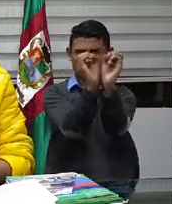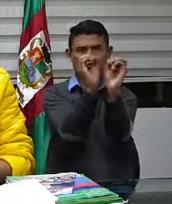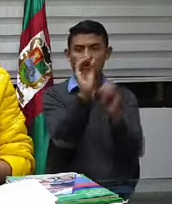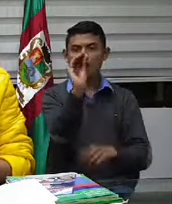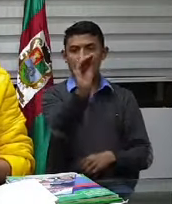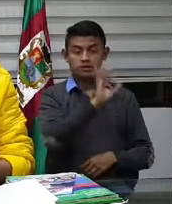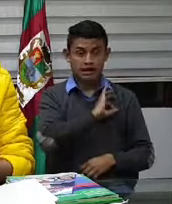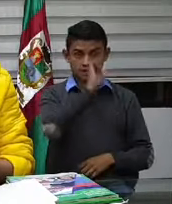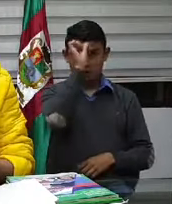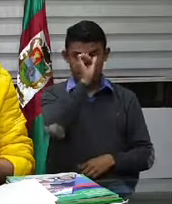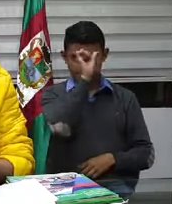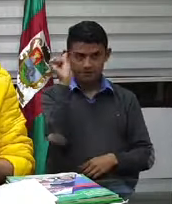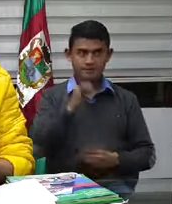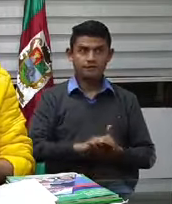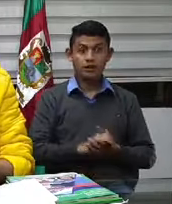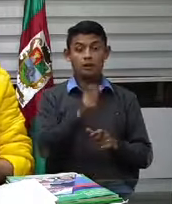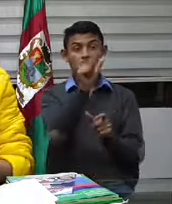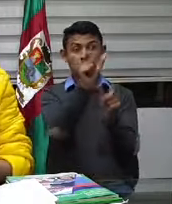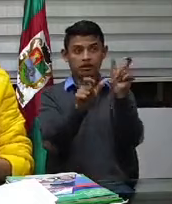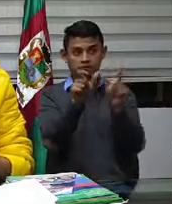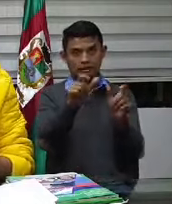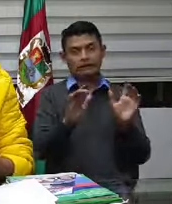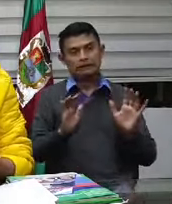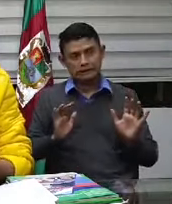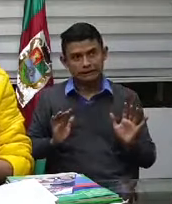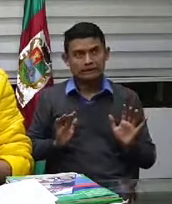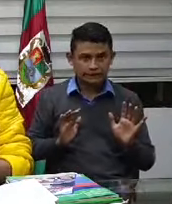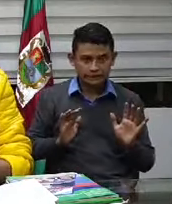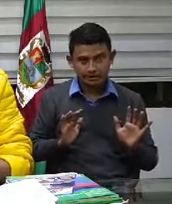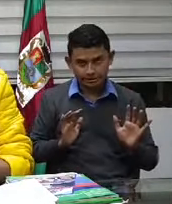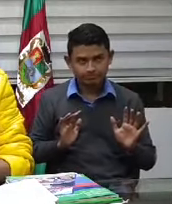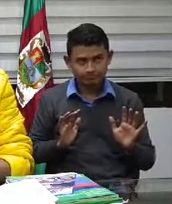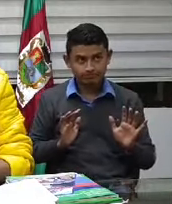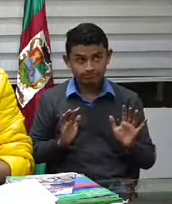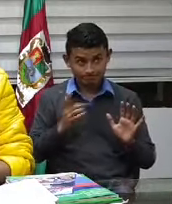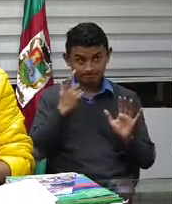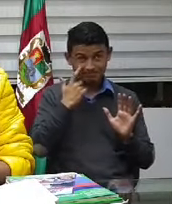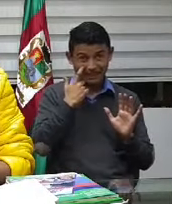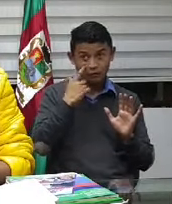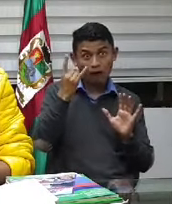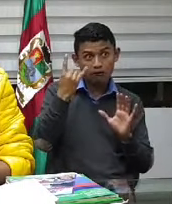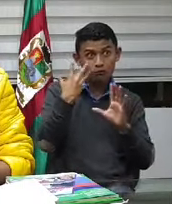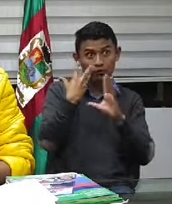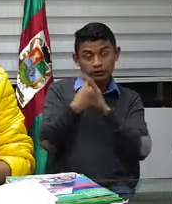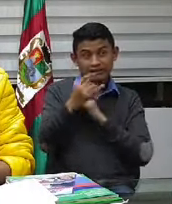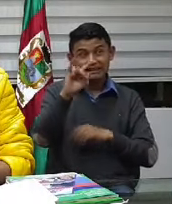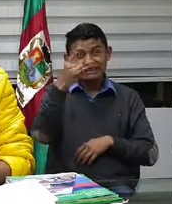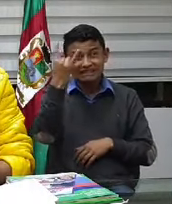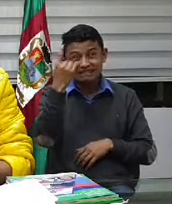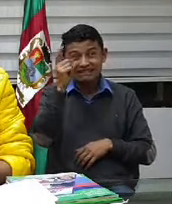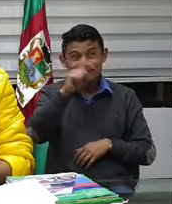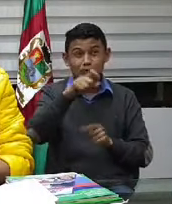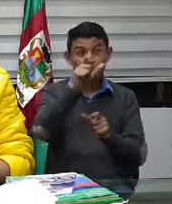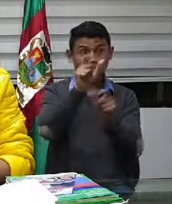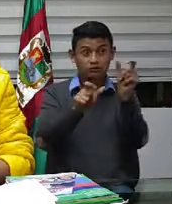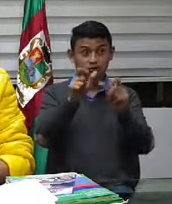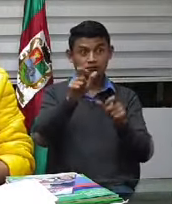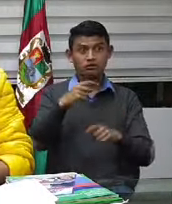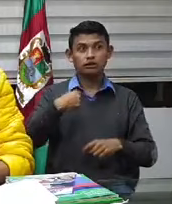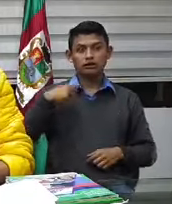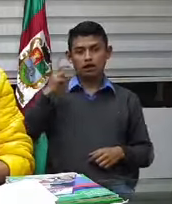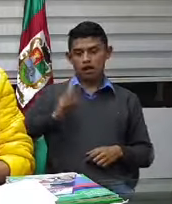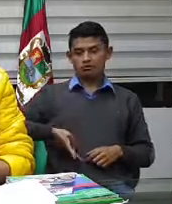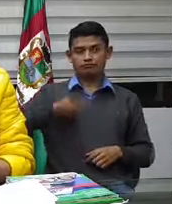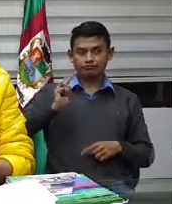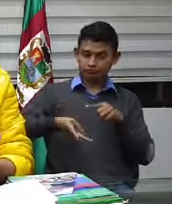Estrictamente las personas que quieran hacer sus compras, que puedan hacer sus compras, van a ir. Que se quejaba la gente de que